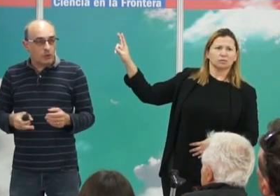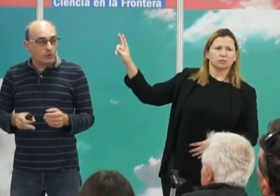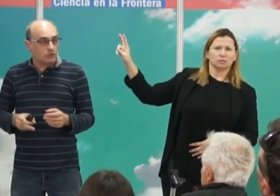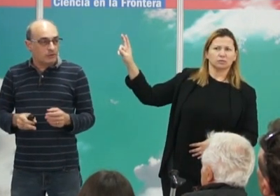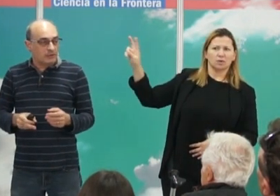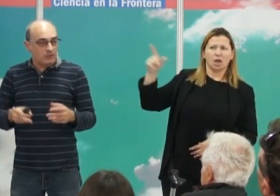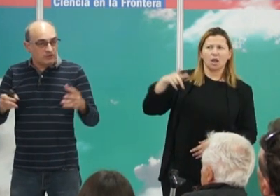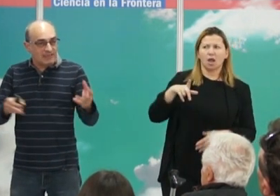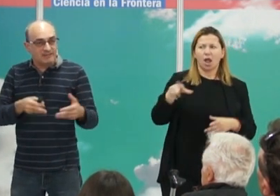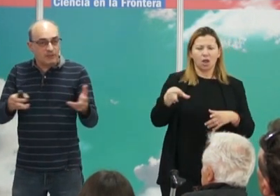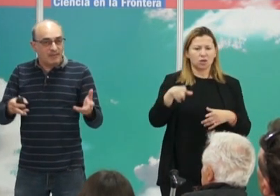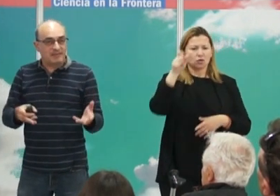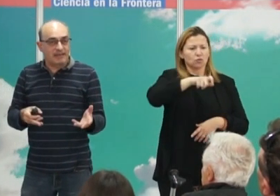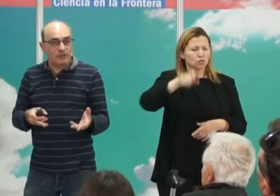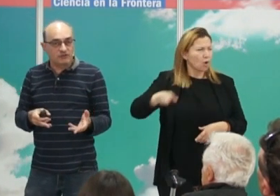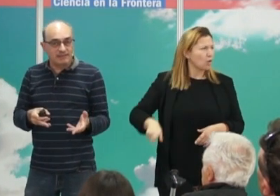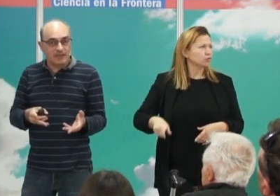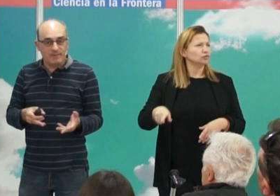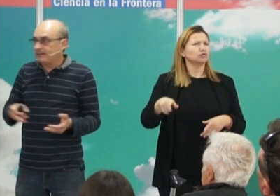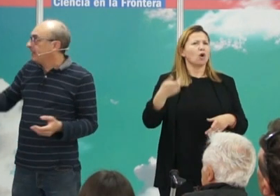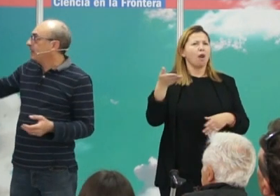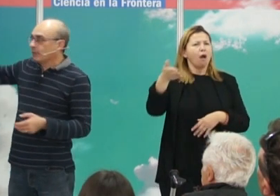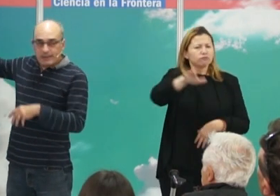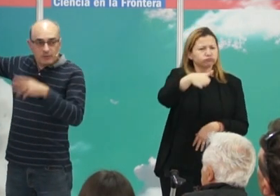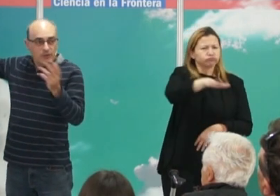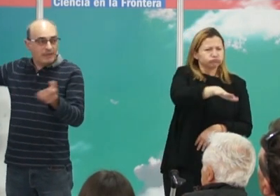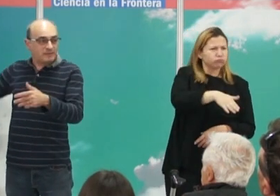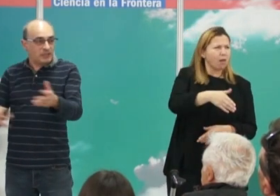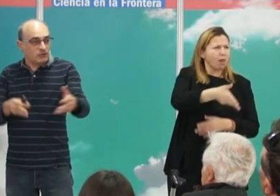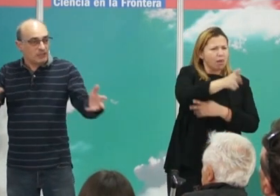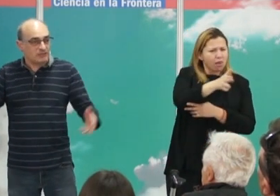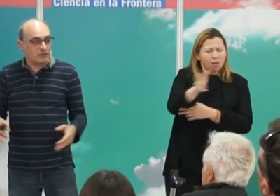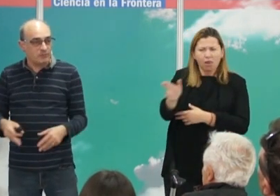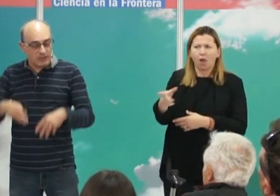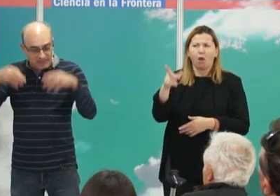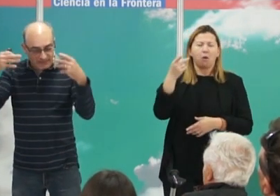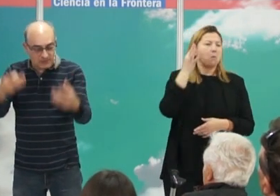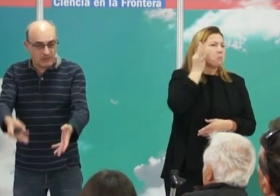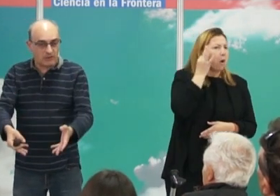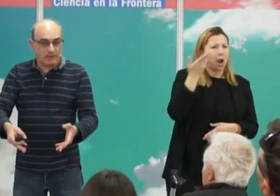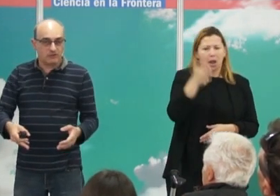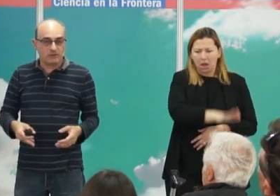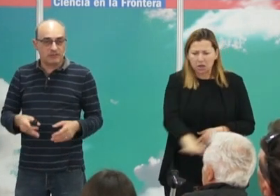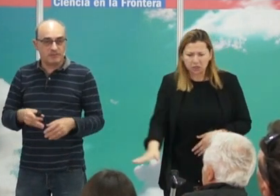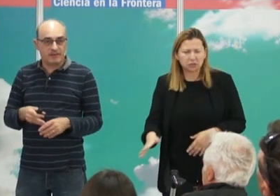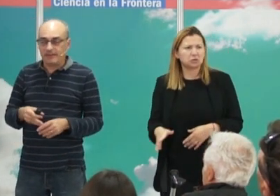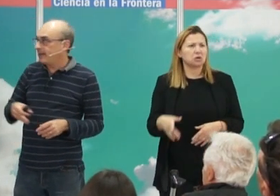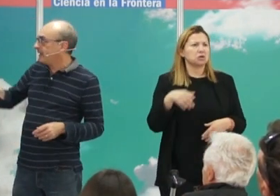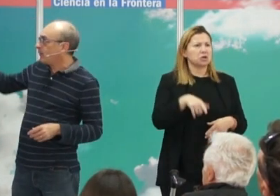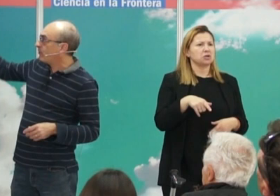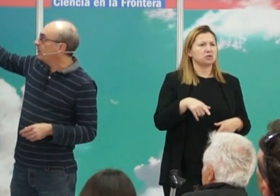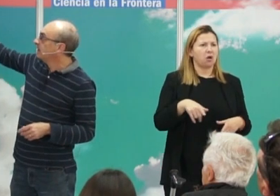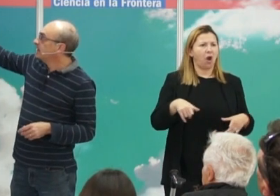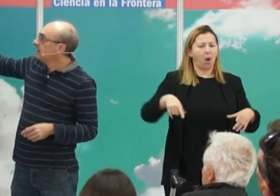conjunto de individuos que han sido masacrados literalmente, incluyendo mujeres y niños, sin ningún problema, y han sido arrojados a una especie